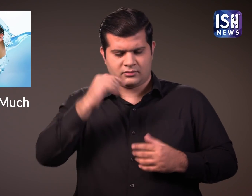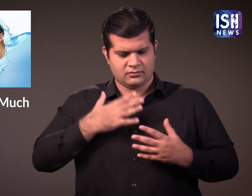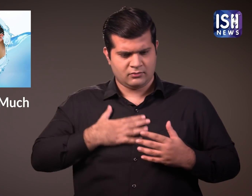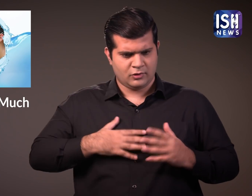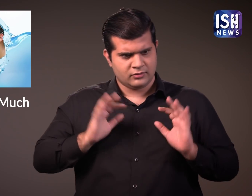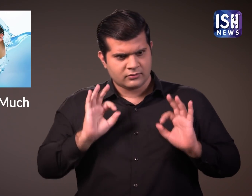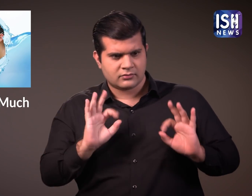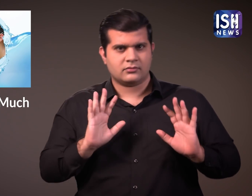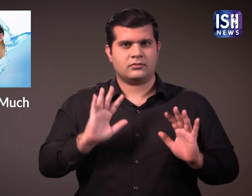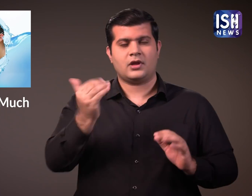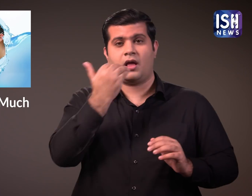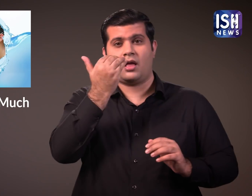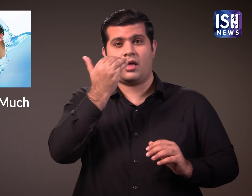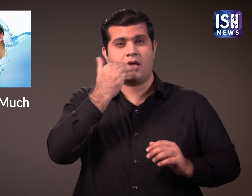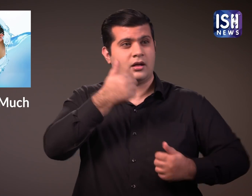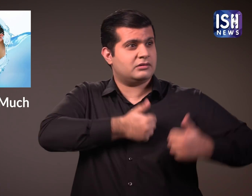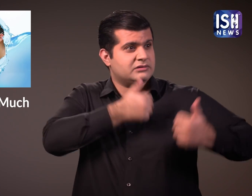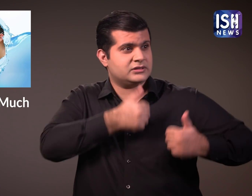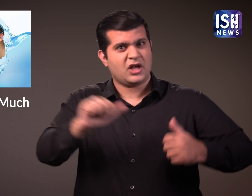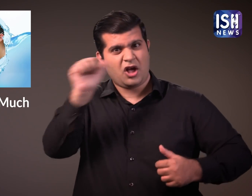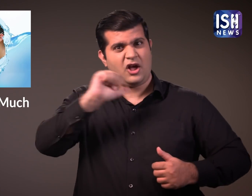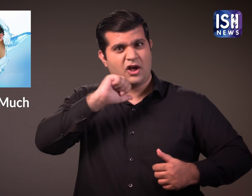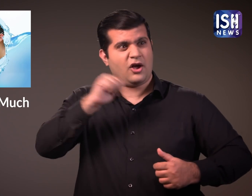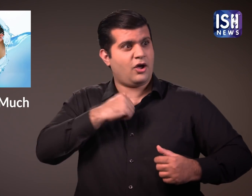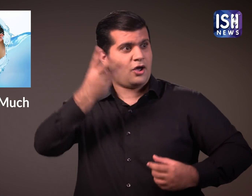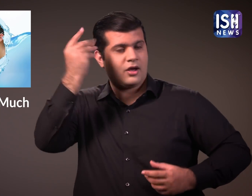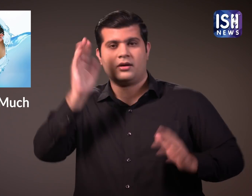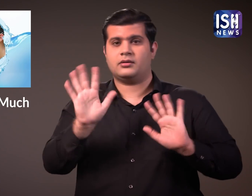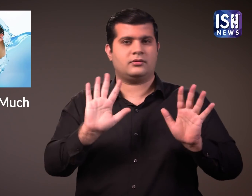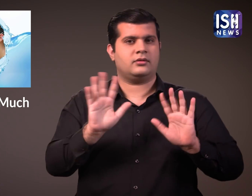और अपने शरीर की जरूरतों को सुने पानी पीना कोई प्रतियोगिता नहीं है